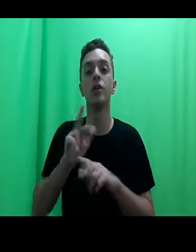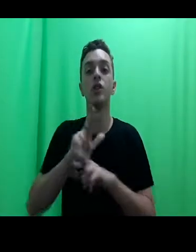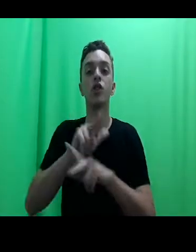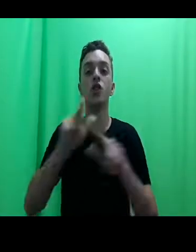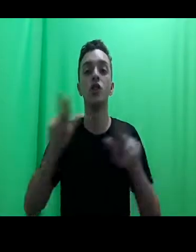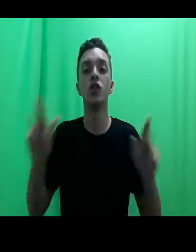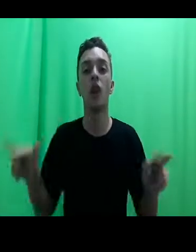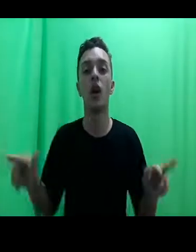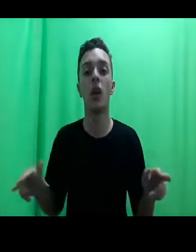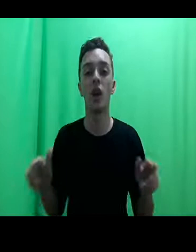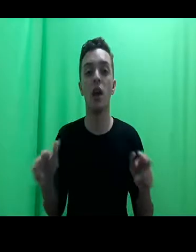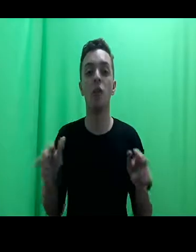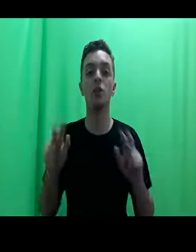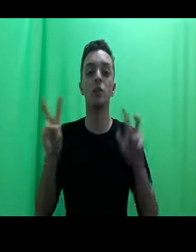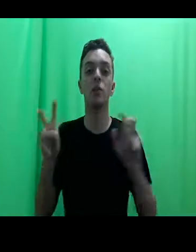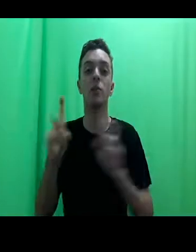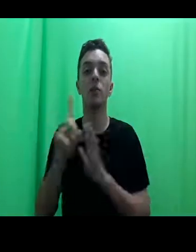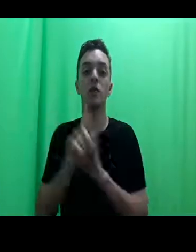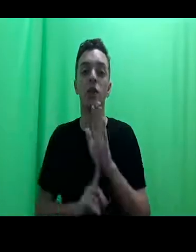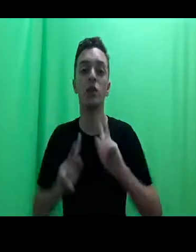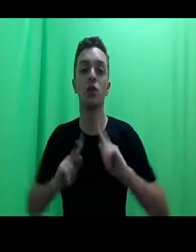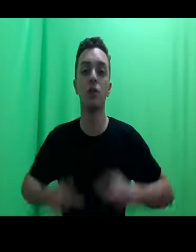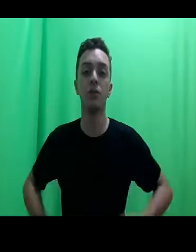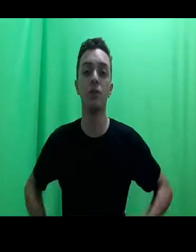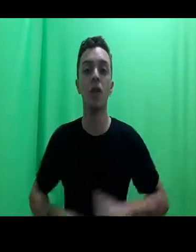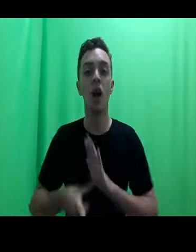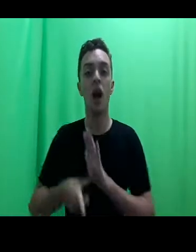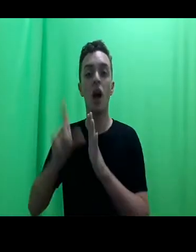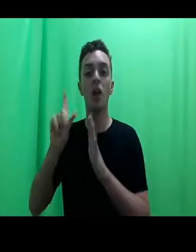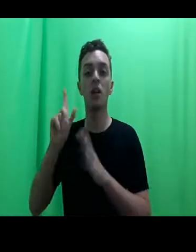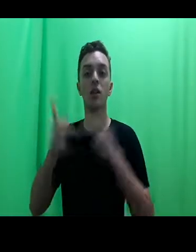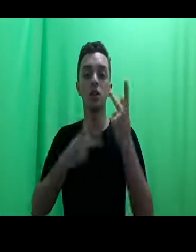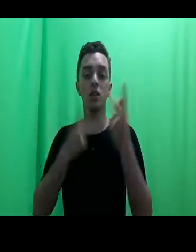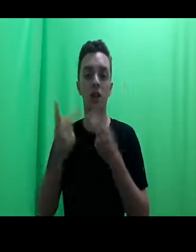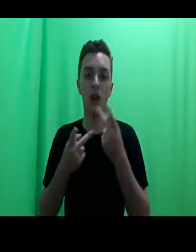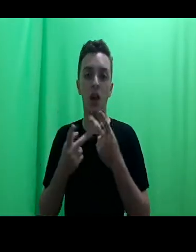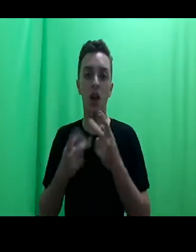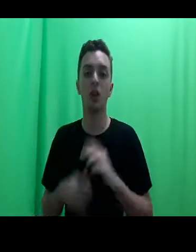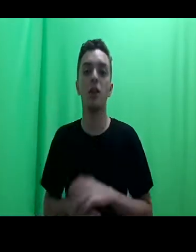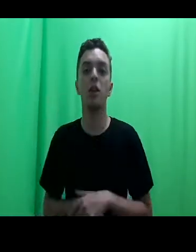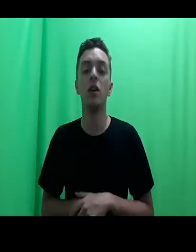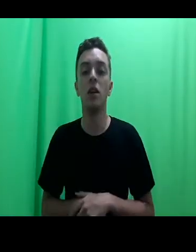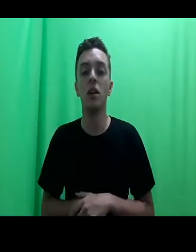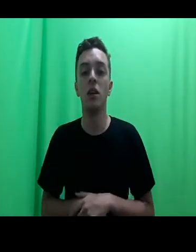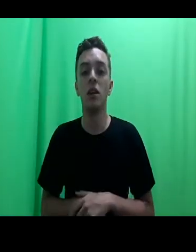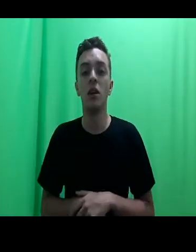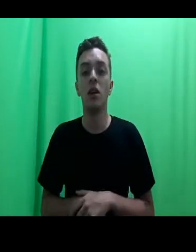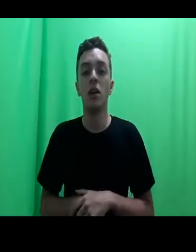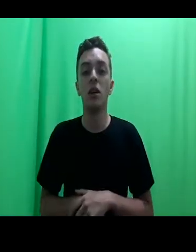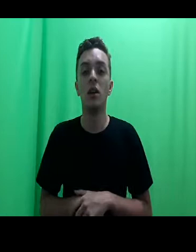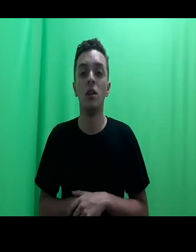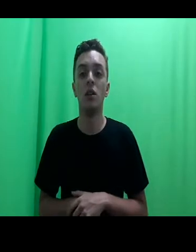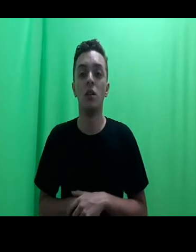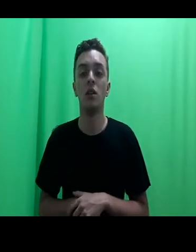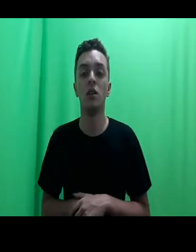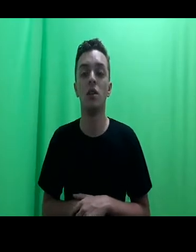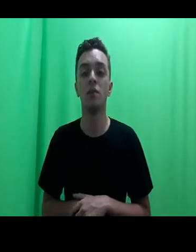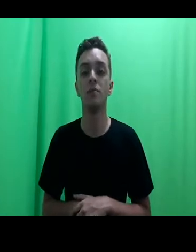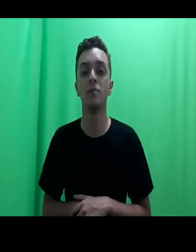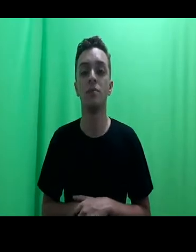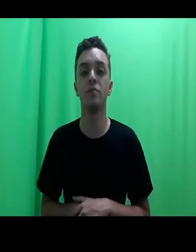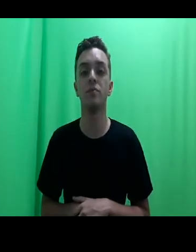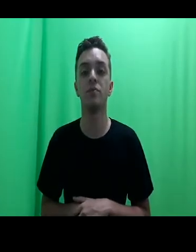práticas de direitos humanos, antes de falar da mobilização dos direitos humanos. E, depois,